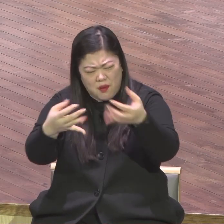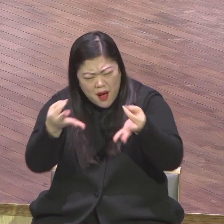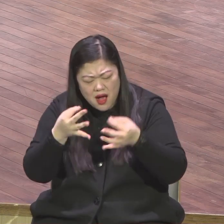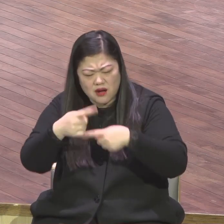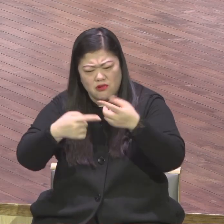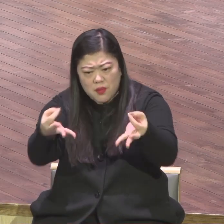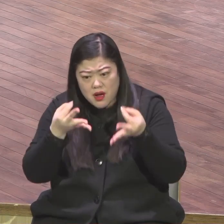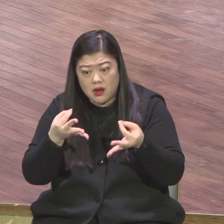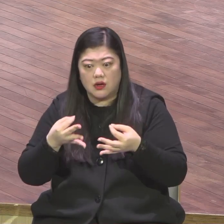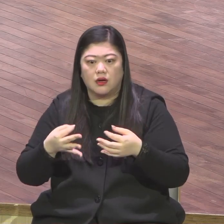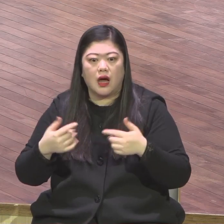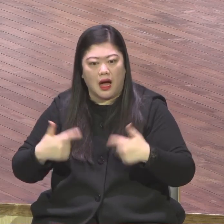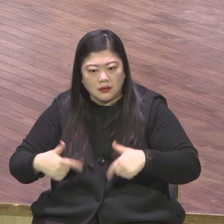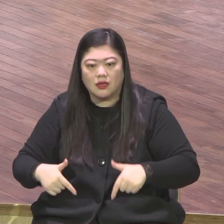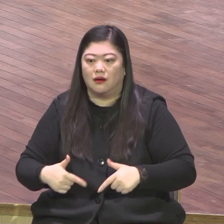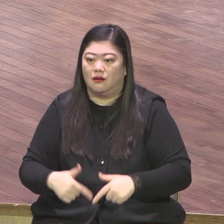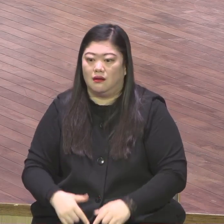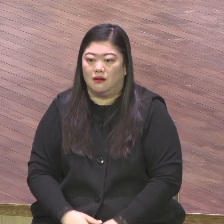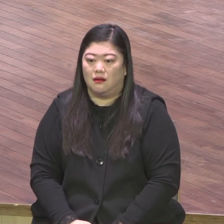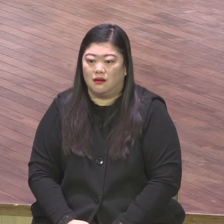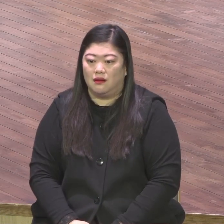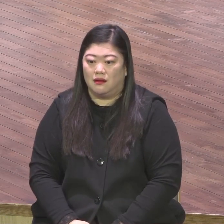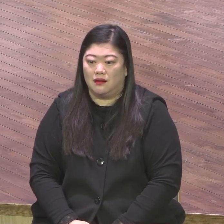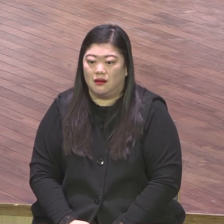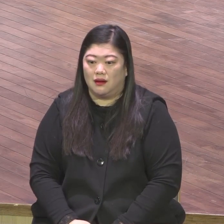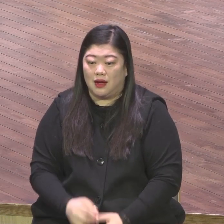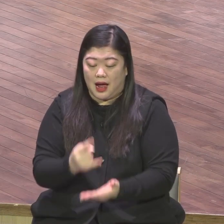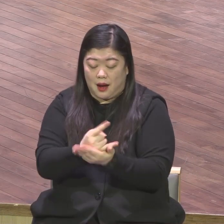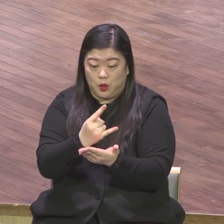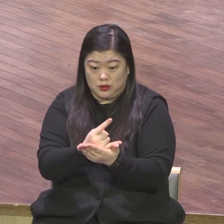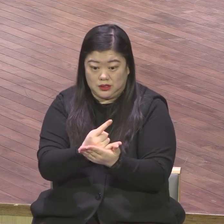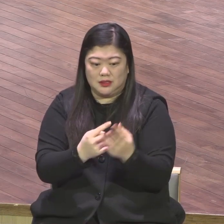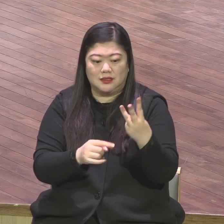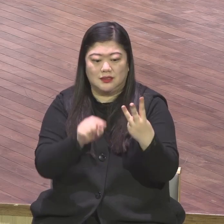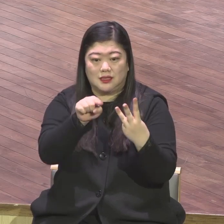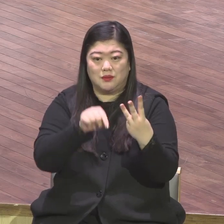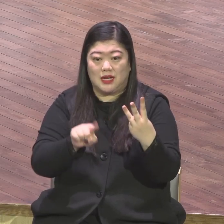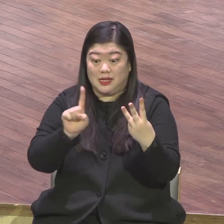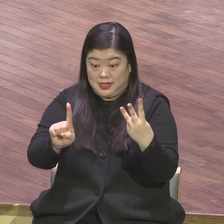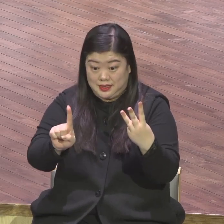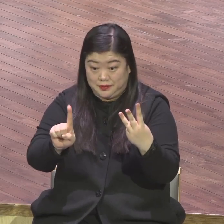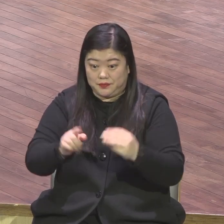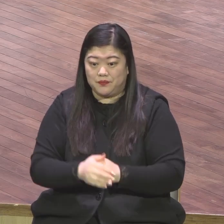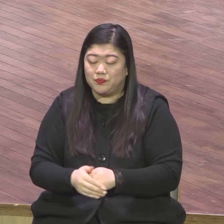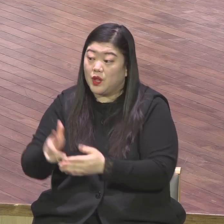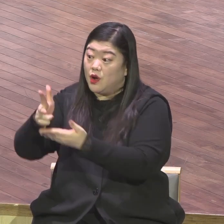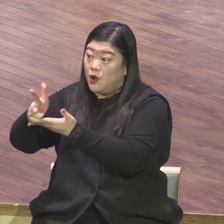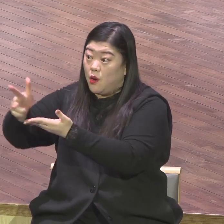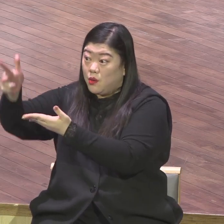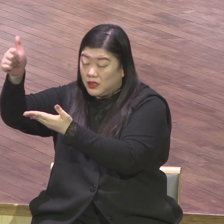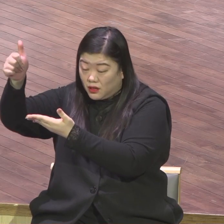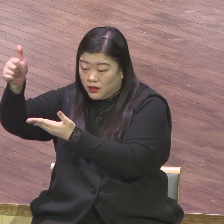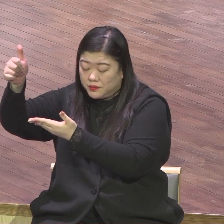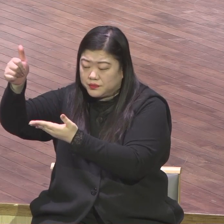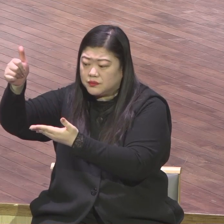들으라 아모스 3장 1절 보면 이스라엘 자순들아 여호와께서 내게 대하여 이러시는 이 말씀을 들으라